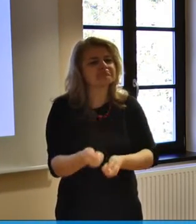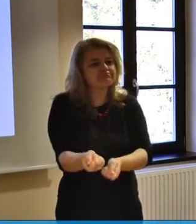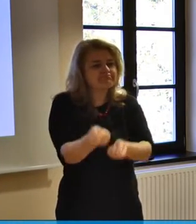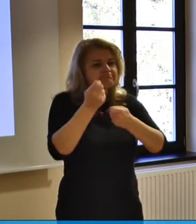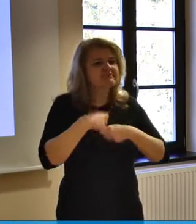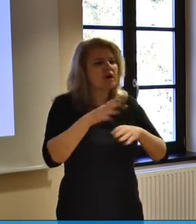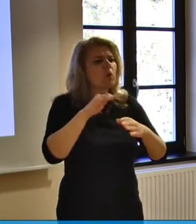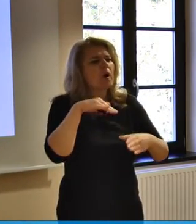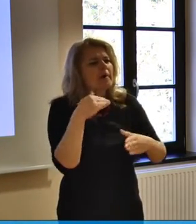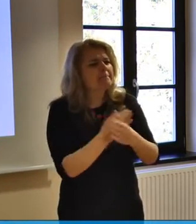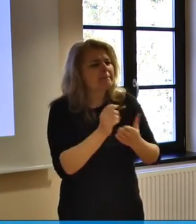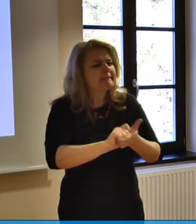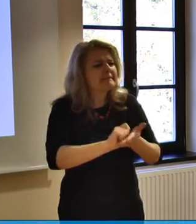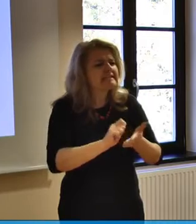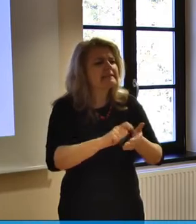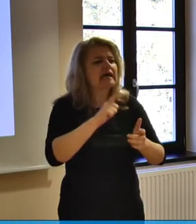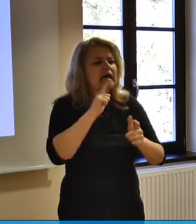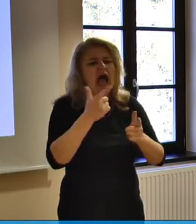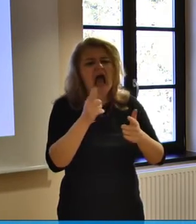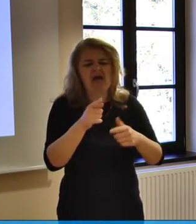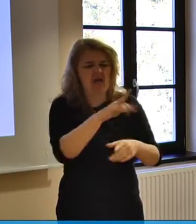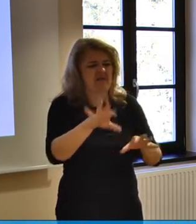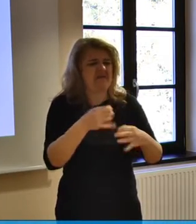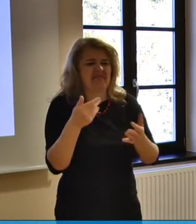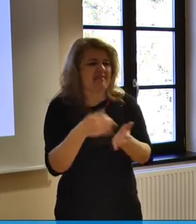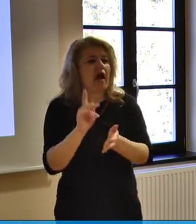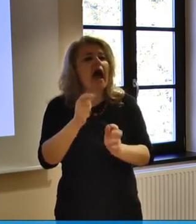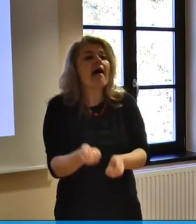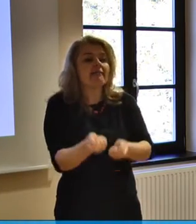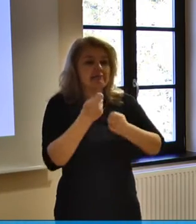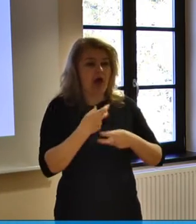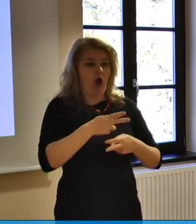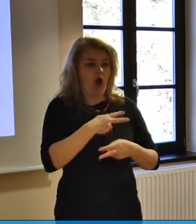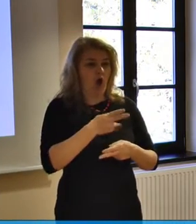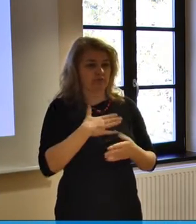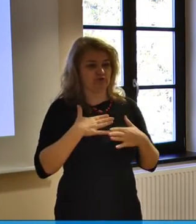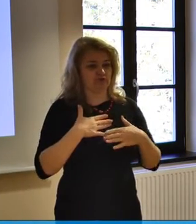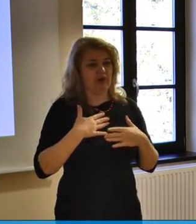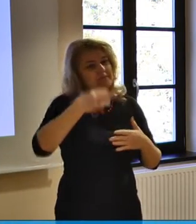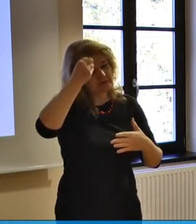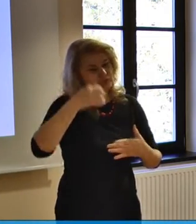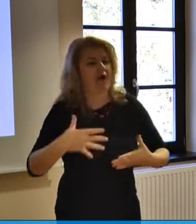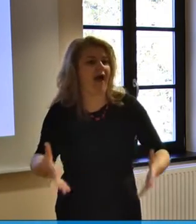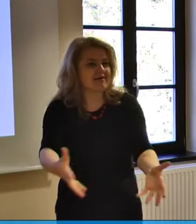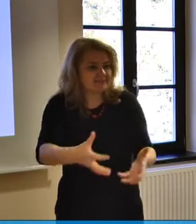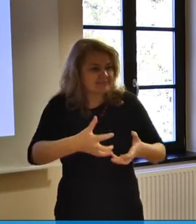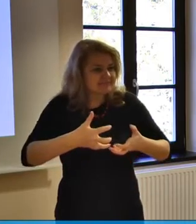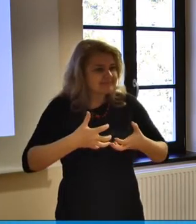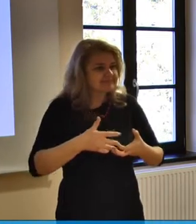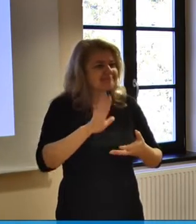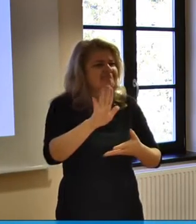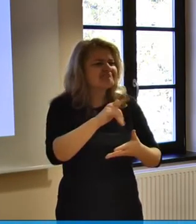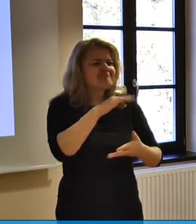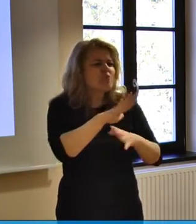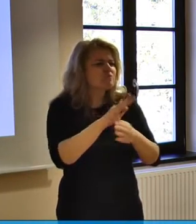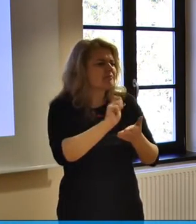vso pisno zapoščino na občino Zdenjske komice. In seveda, ker se s